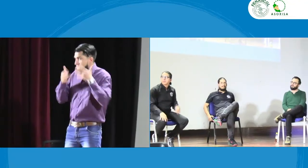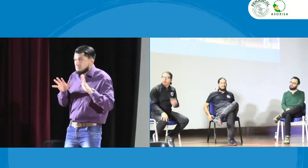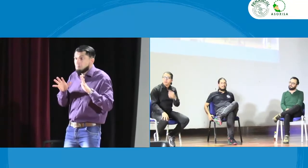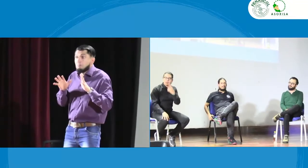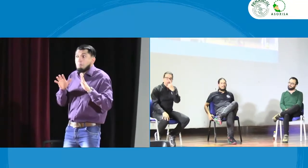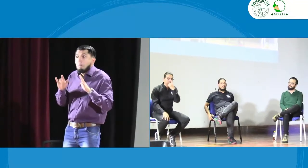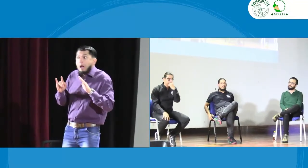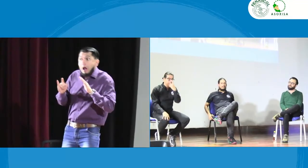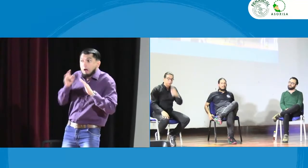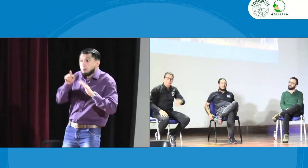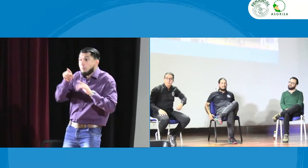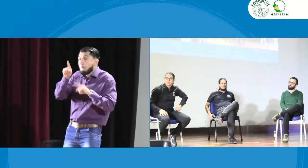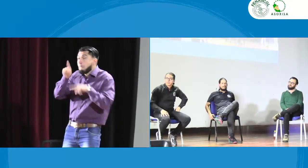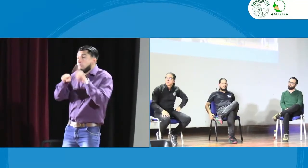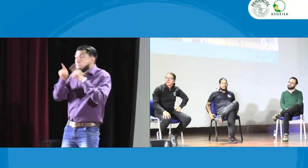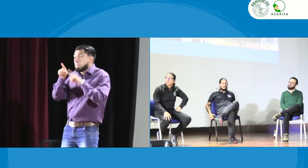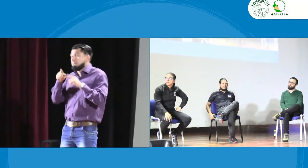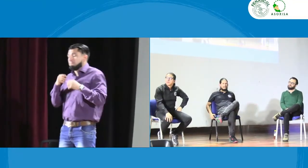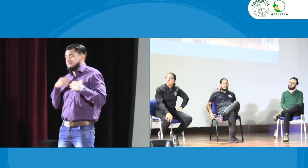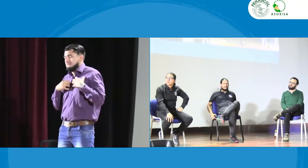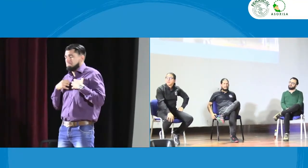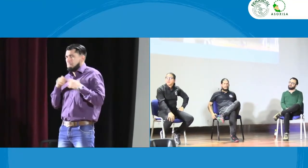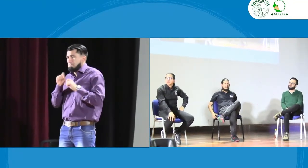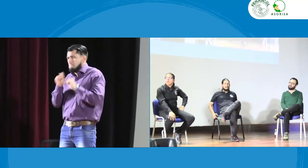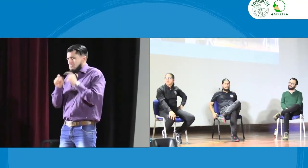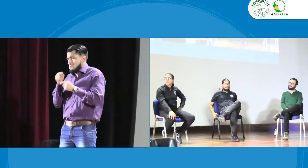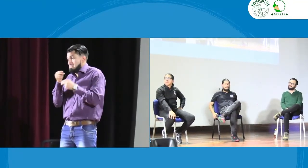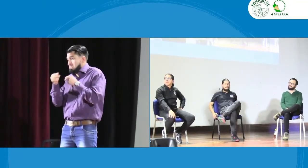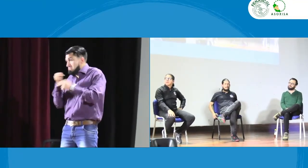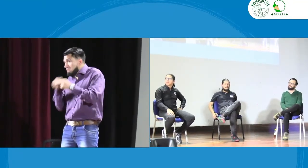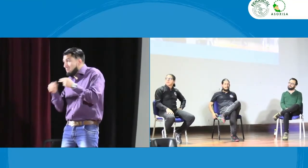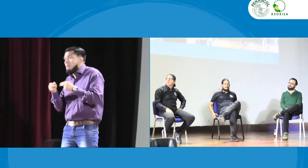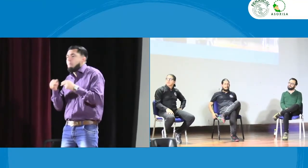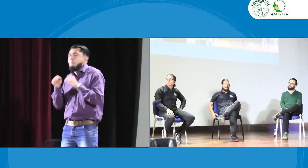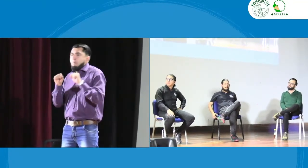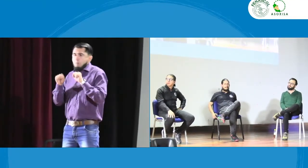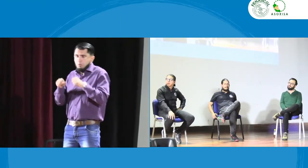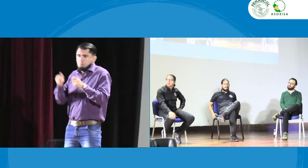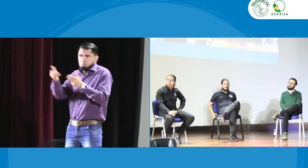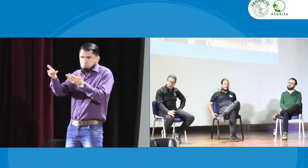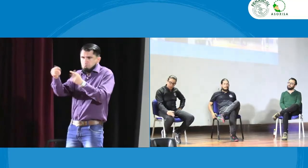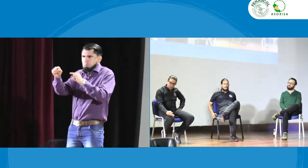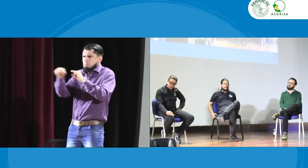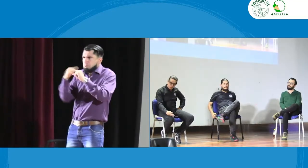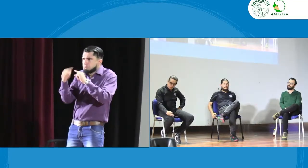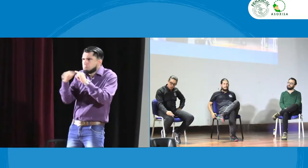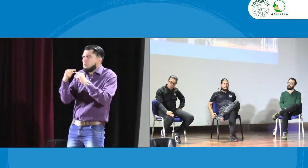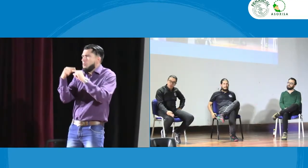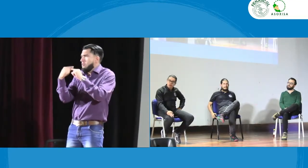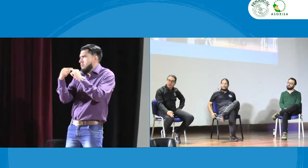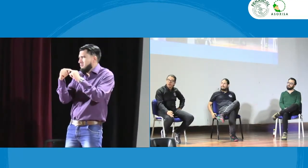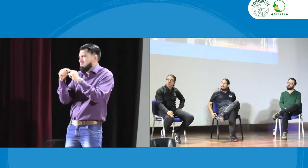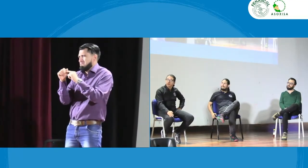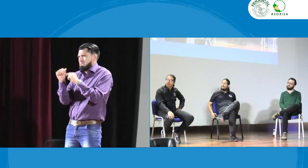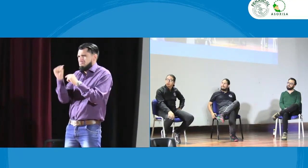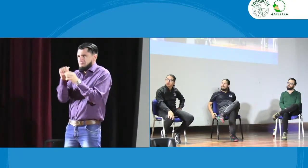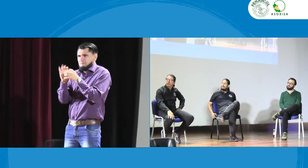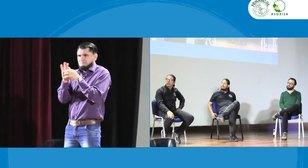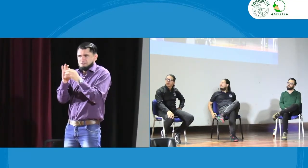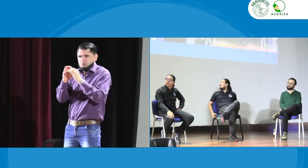ok entonces ya terminamos con las participaciones en Zoom quizás algunos tienen inquietudes las pueden ir dejando